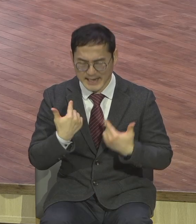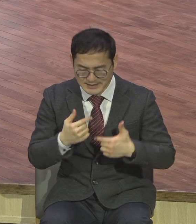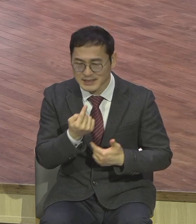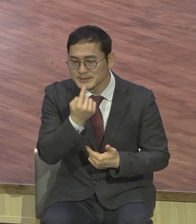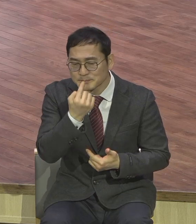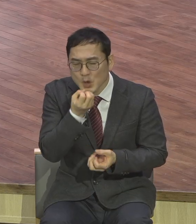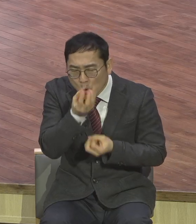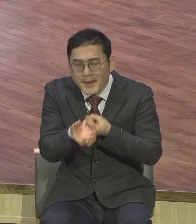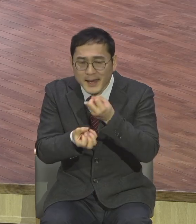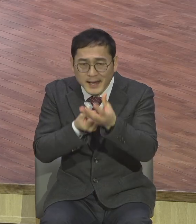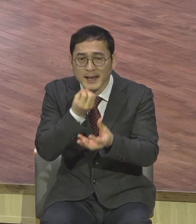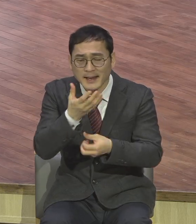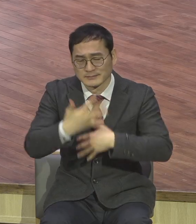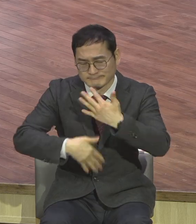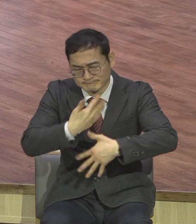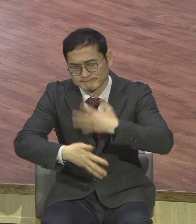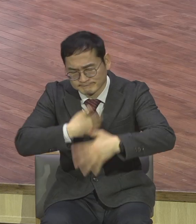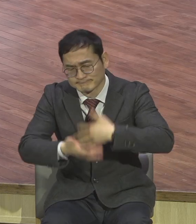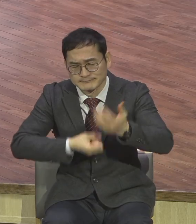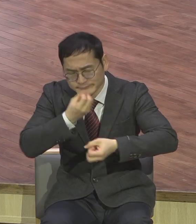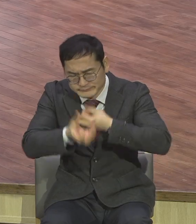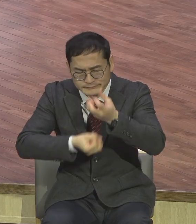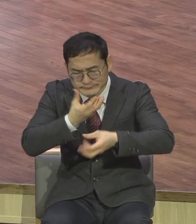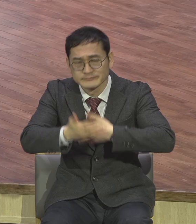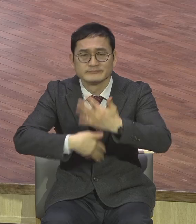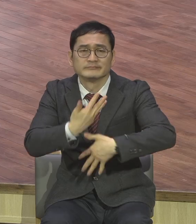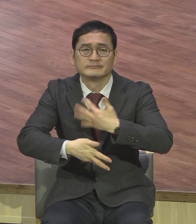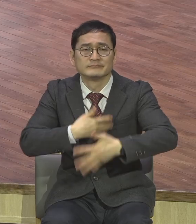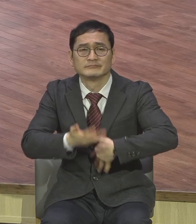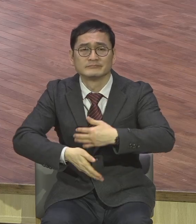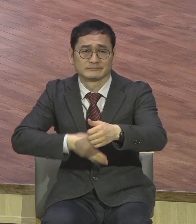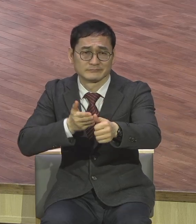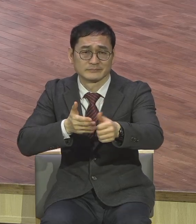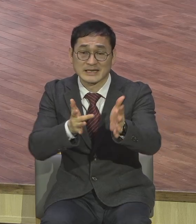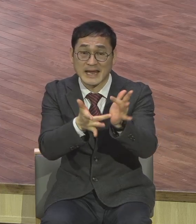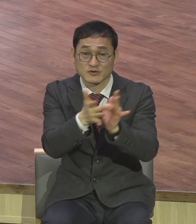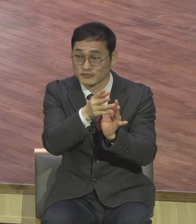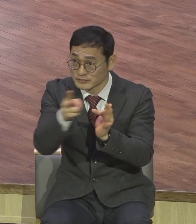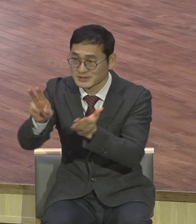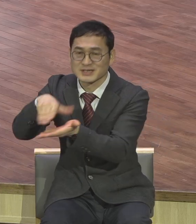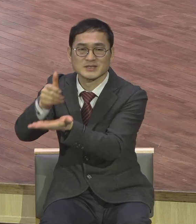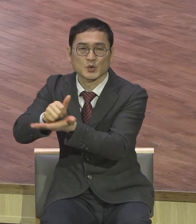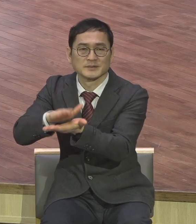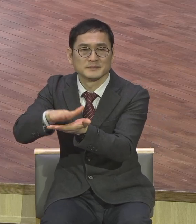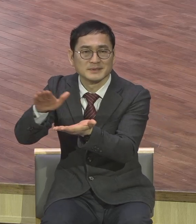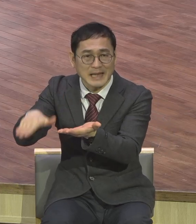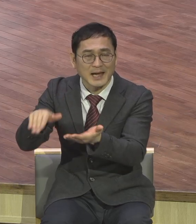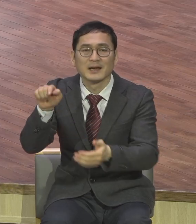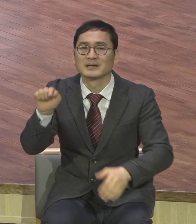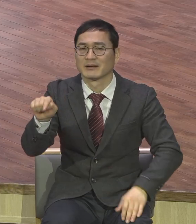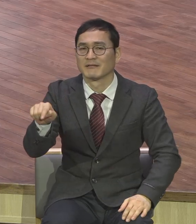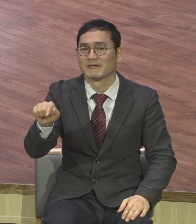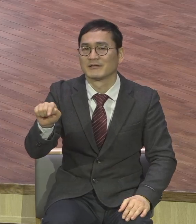순간순간 수시로 하세요 예수가 나의 그리스도 심이다 하면 끝난 거예요 왜 그분 다 해결해 줄 거니까